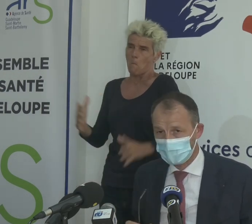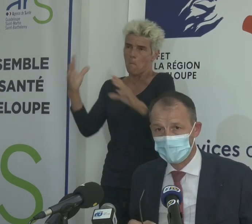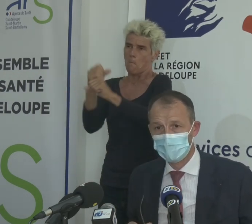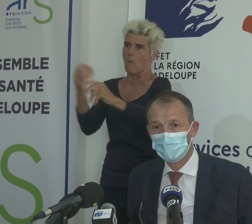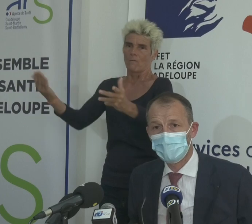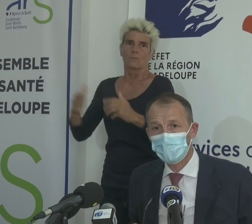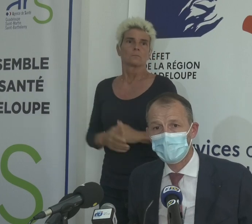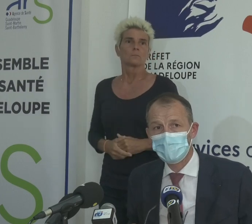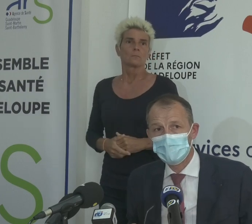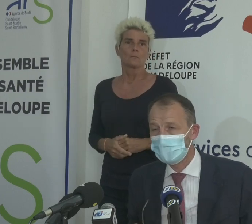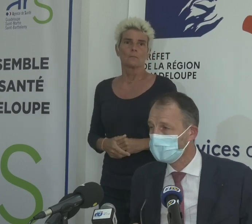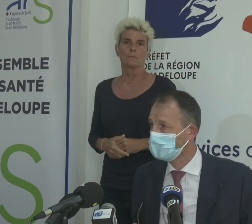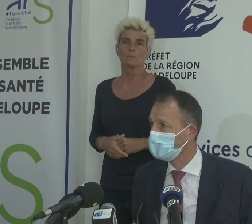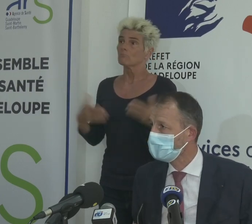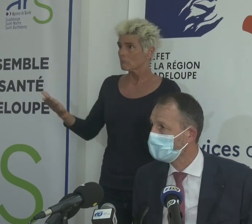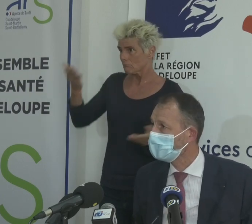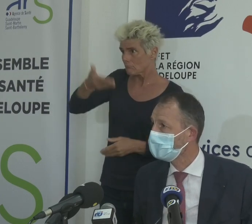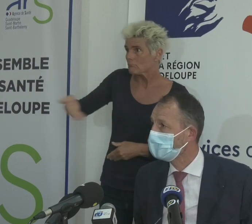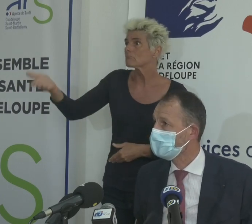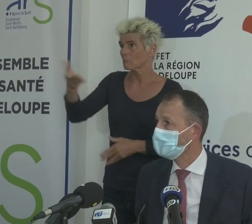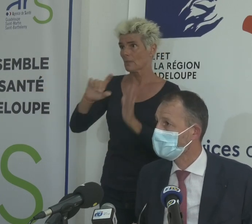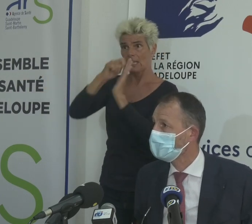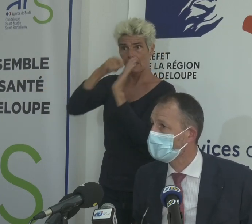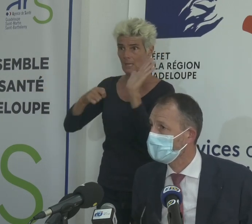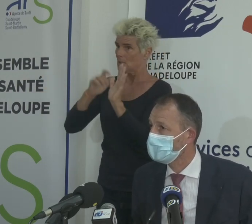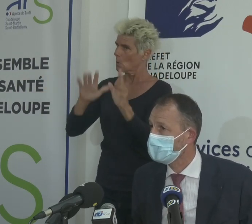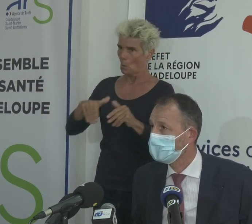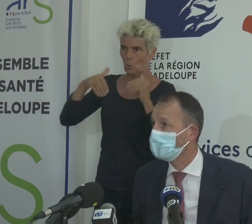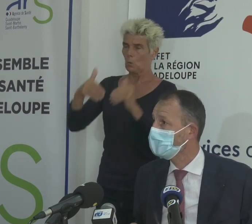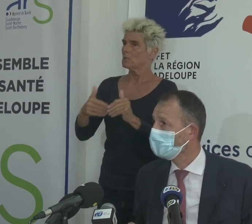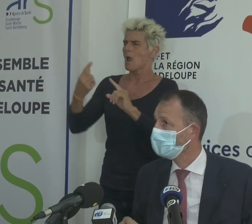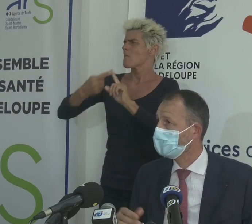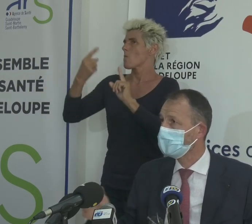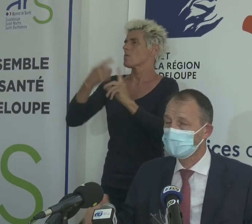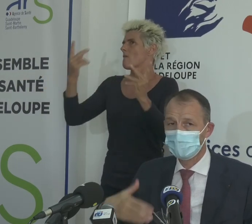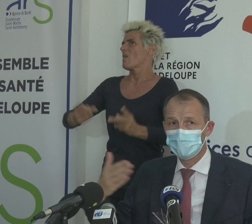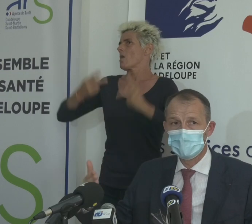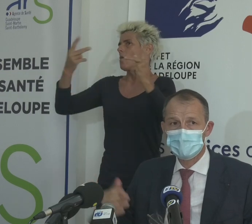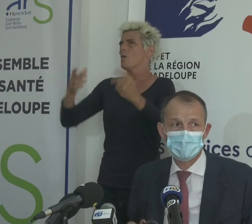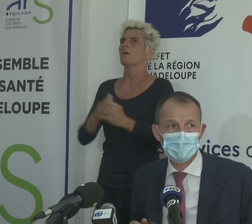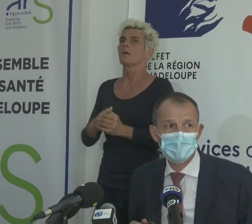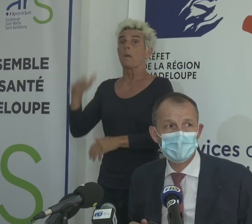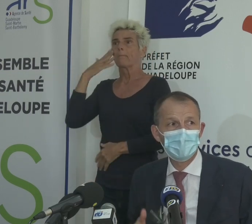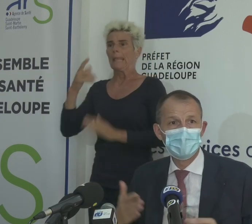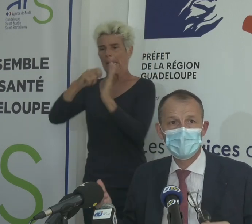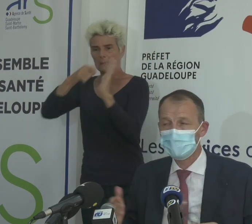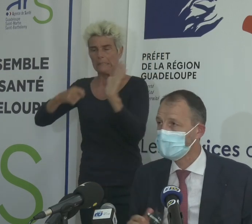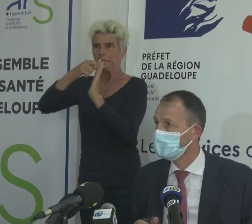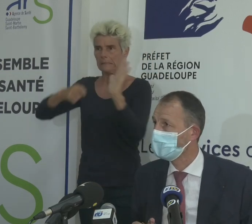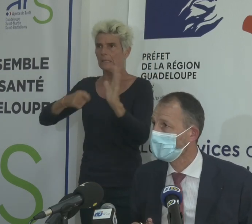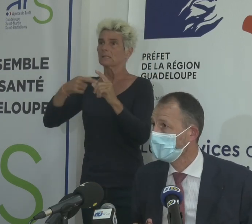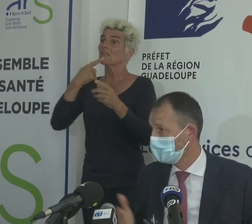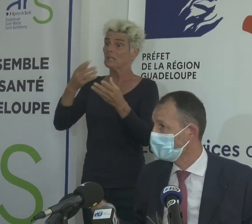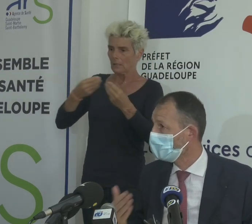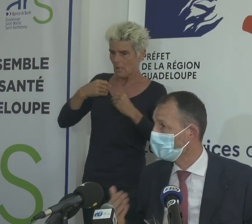c'est celui de premièrement continuer à vous faire tester. Il est indispensable de se faire tester. Alors évidemment, quand on fait beaucoup de tests, on génère beaucoup de cas